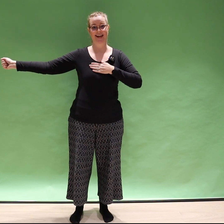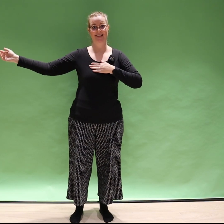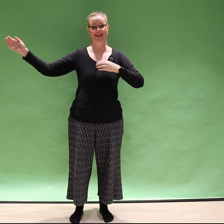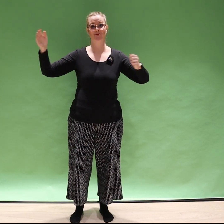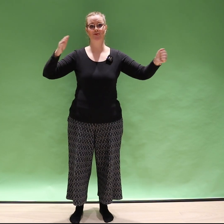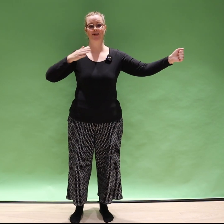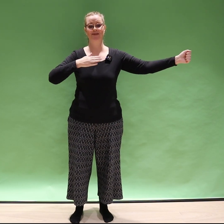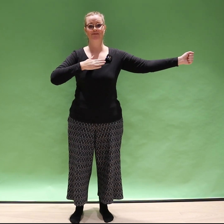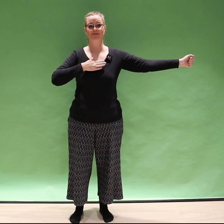lähtee sujumaan.